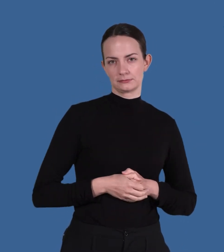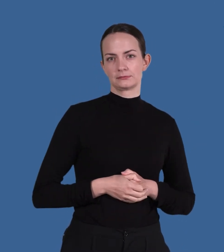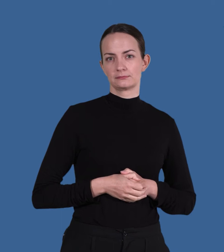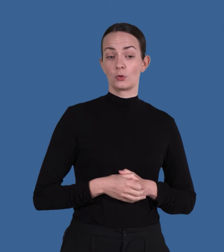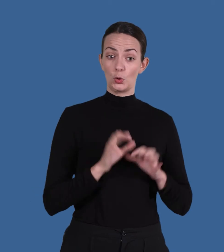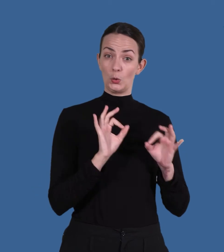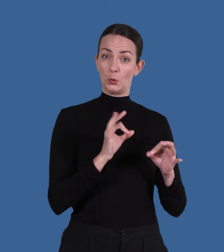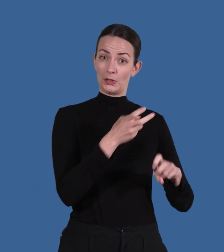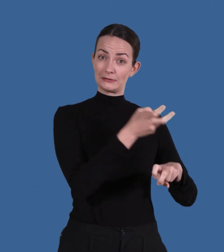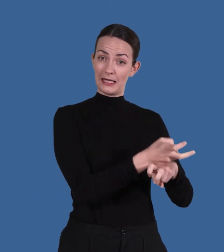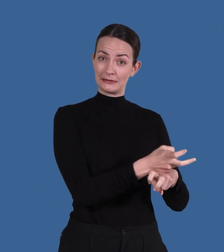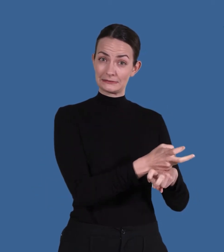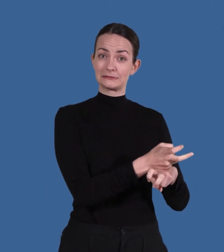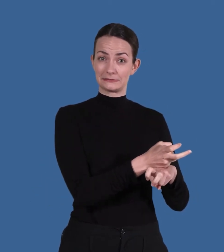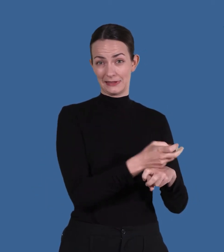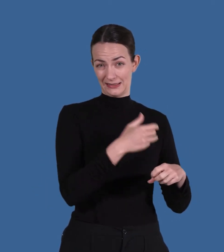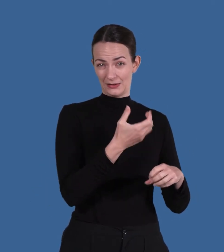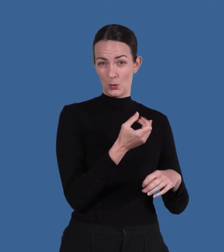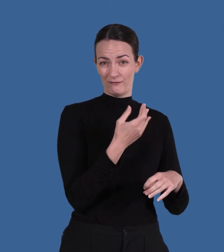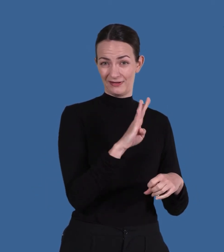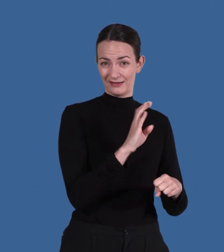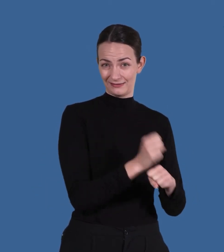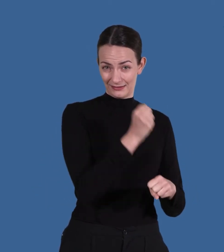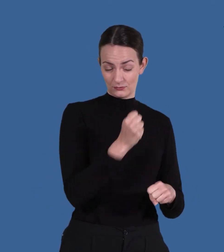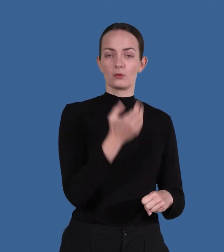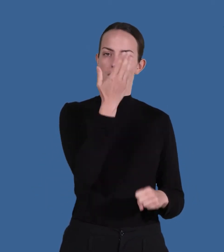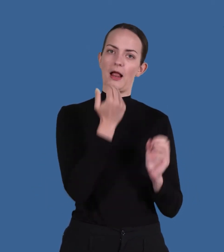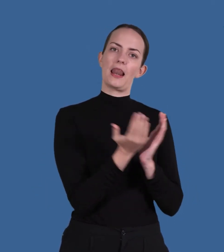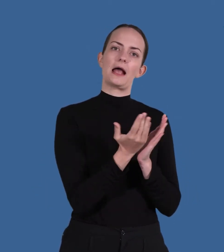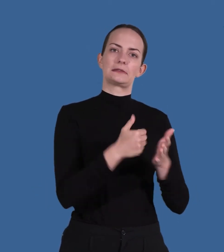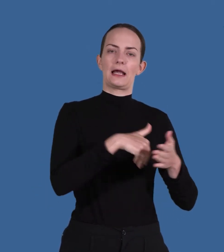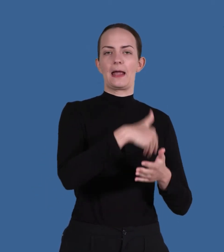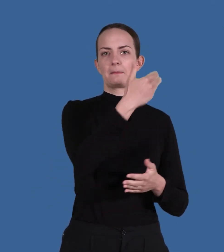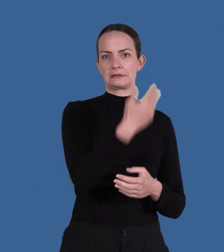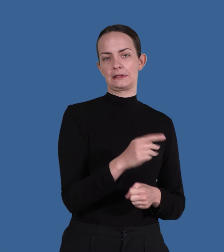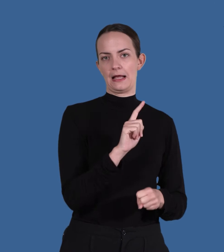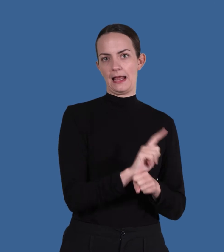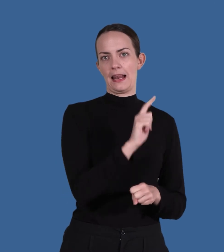Information om hur du lämnar prov för covid-19 finns på 1177.se